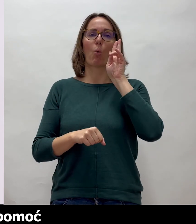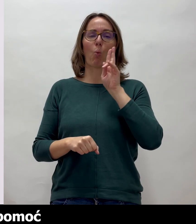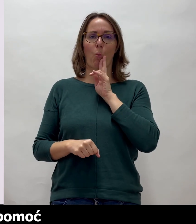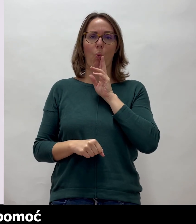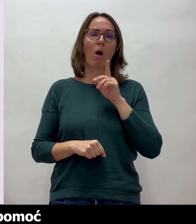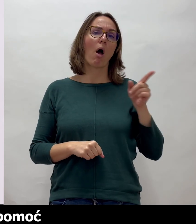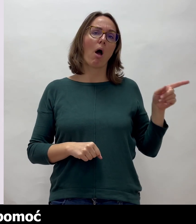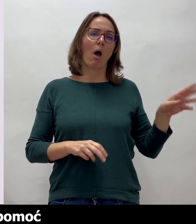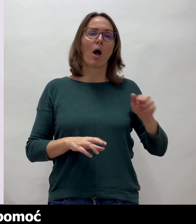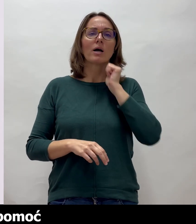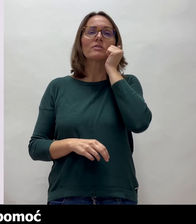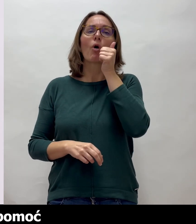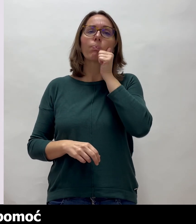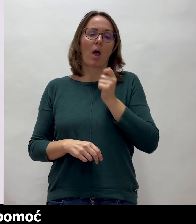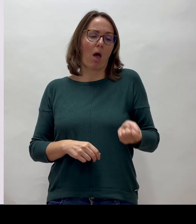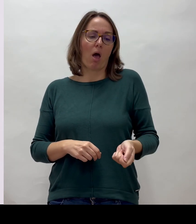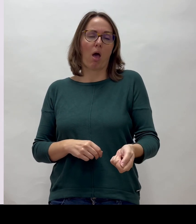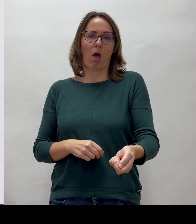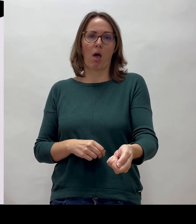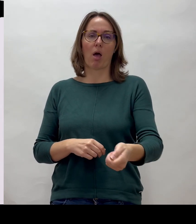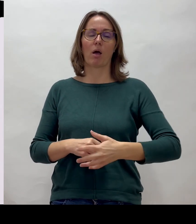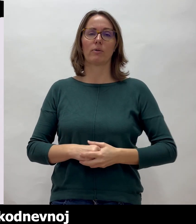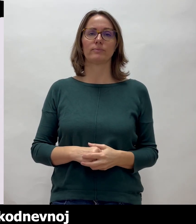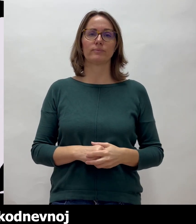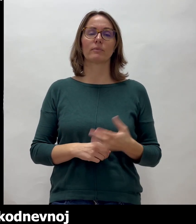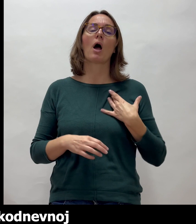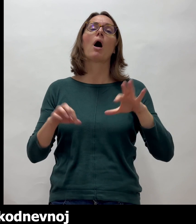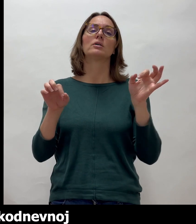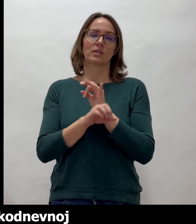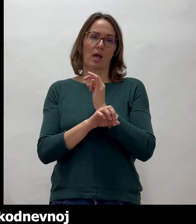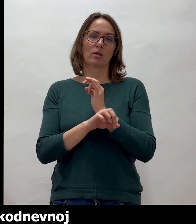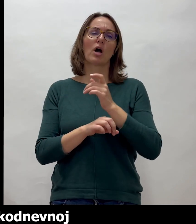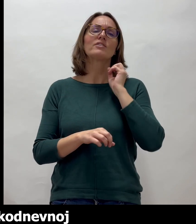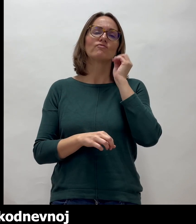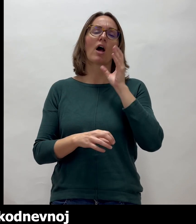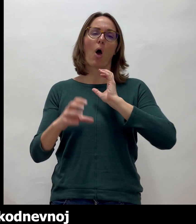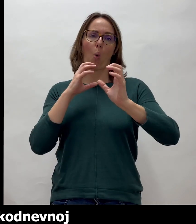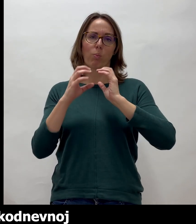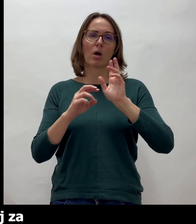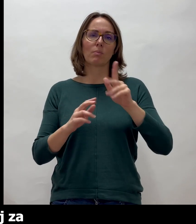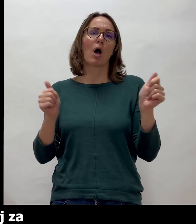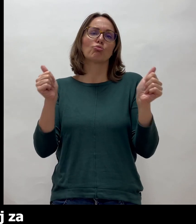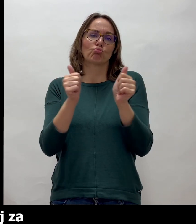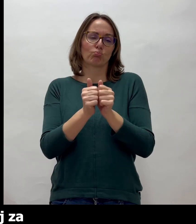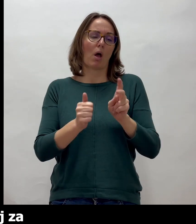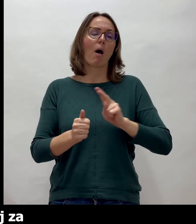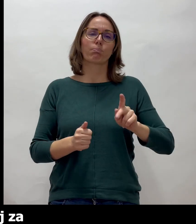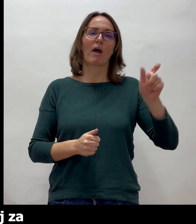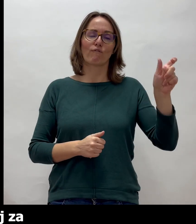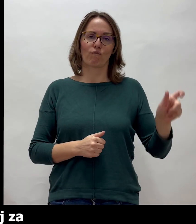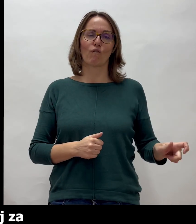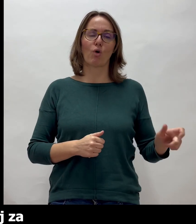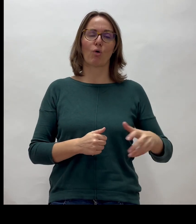Kreće se uz pomoć crveno-bijelog štapa. No srećom u svakodnevnoj komunikaciji pomaže prevoditelj za